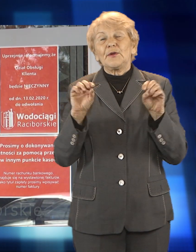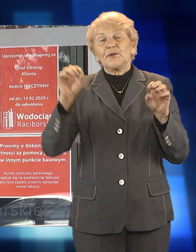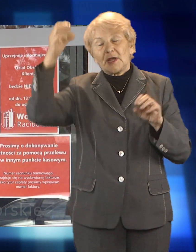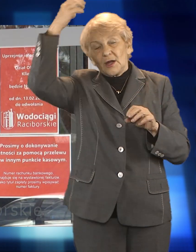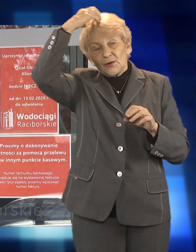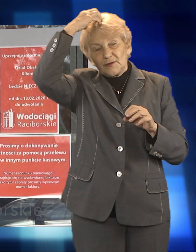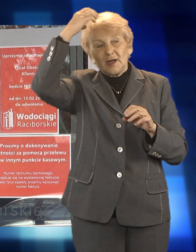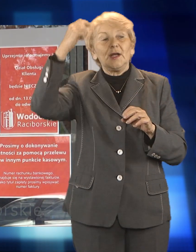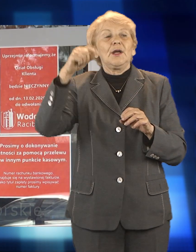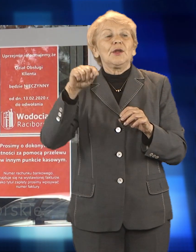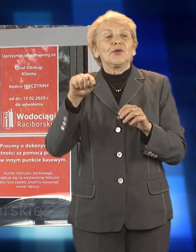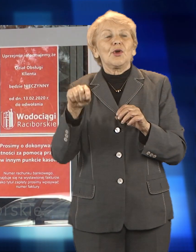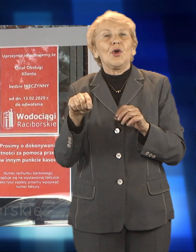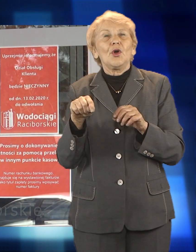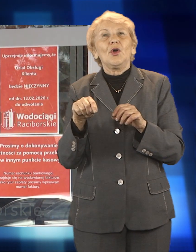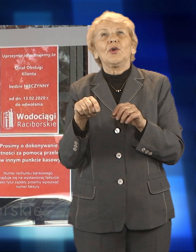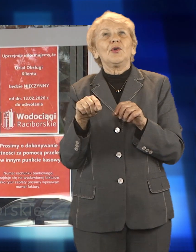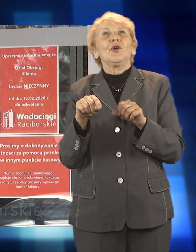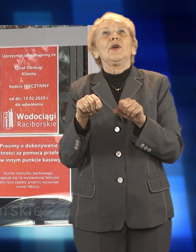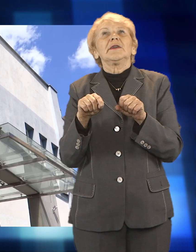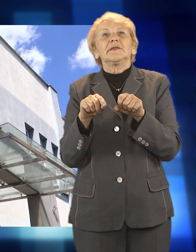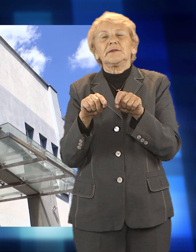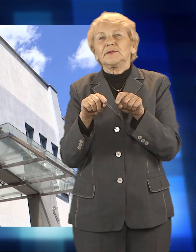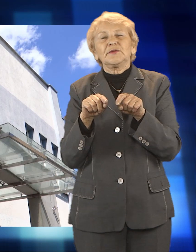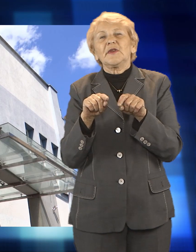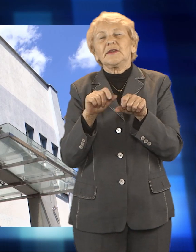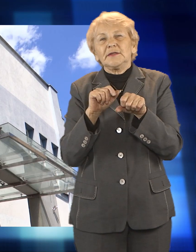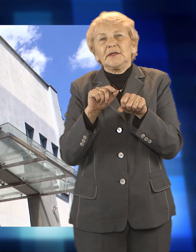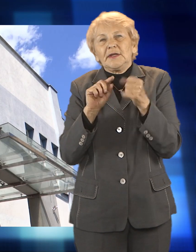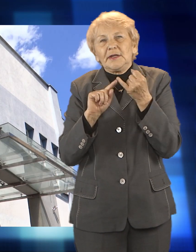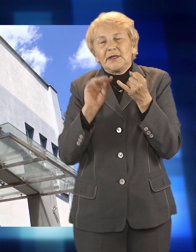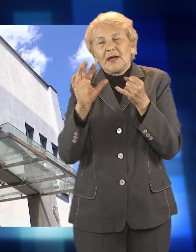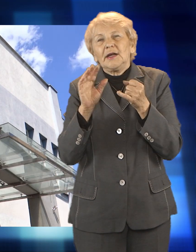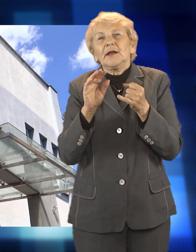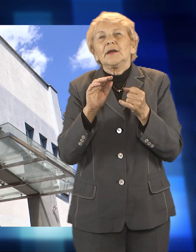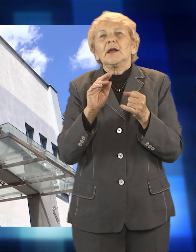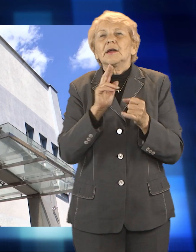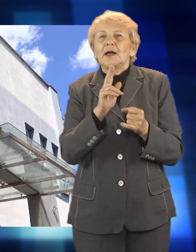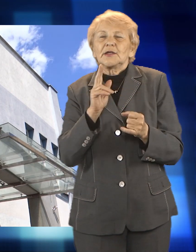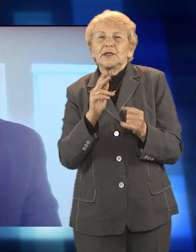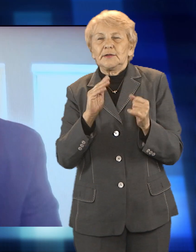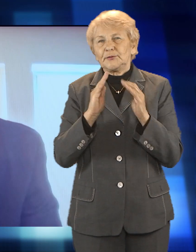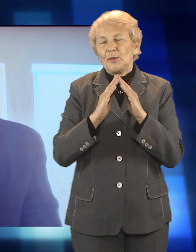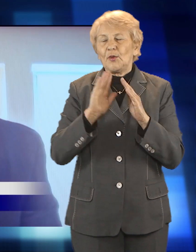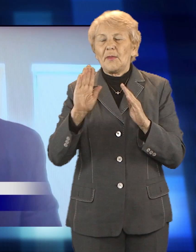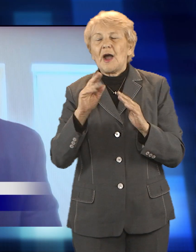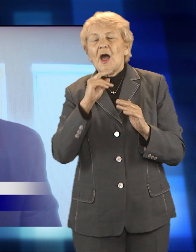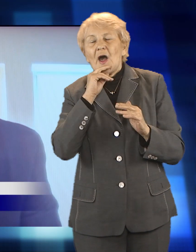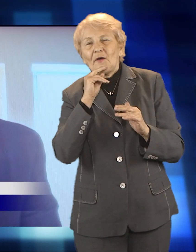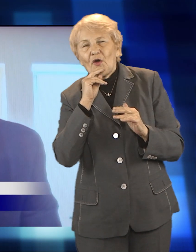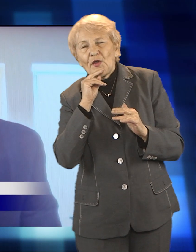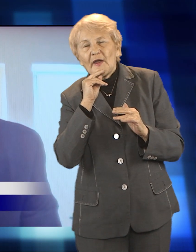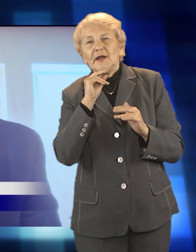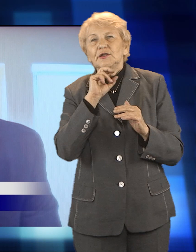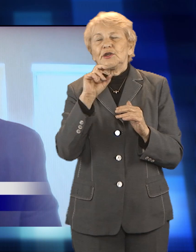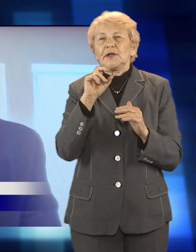wodociągów, niezbędnych do tego, by dostawy wody czy odbiór ścieków odbywały się na bieżąco bez żadnych przeszkód. Zarząd spółki podjął